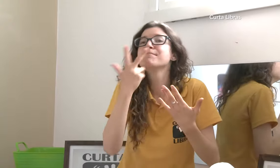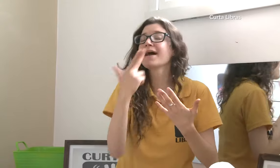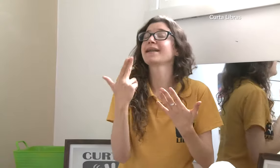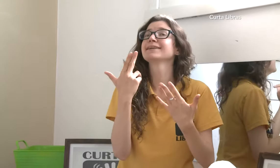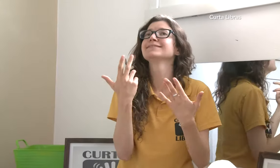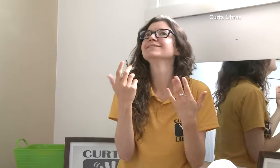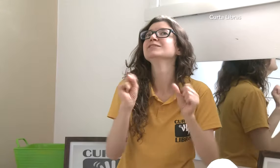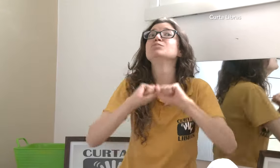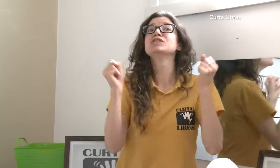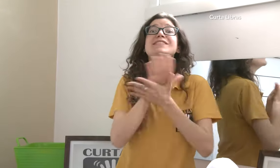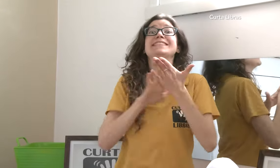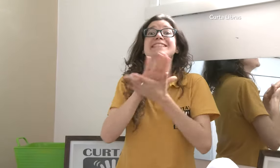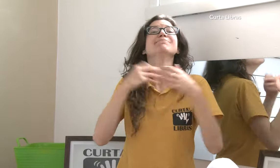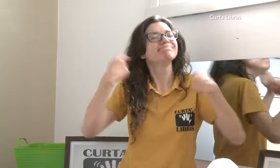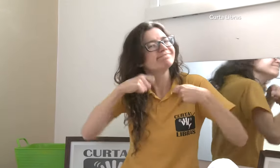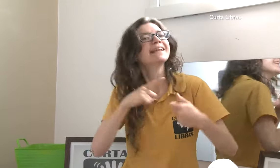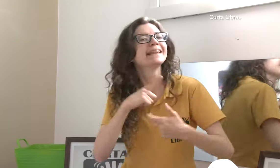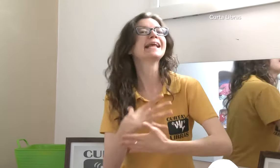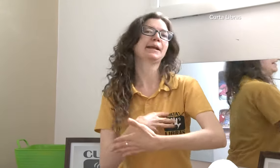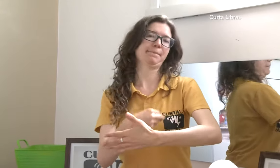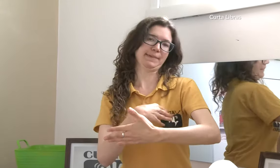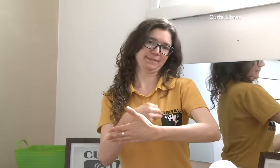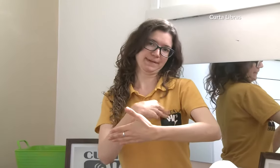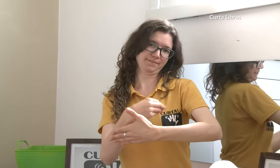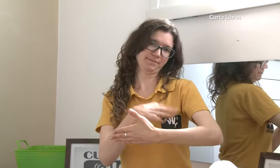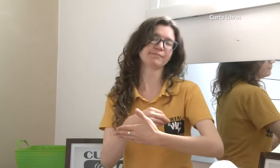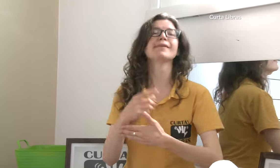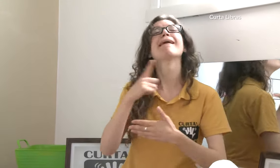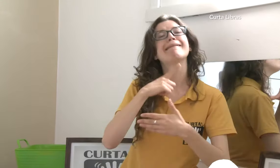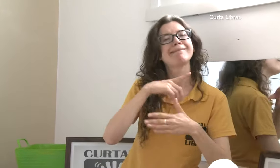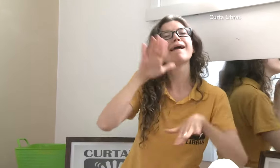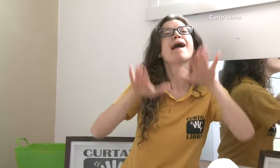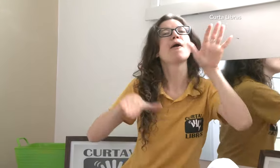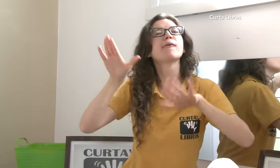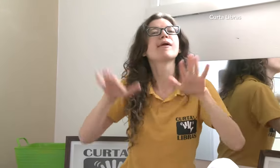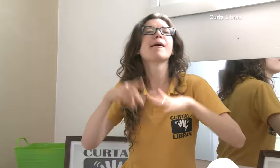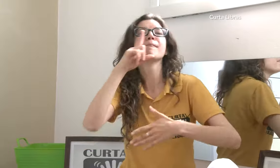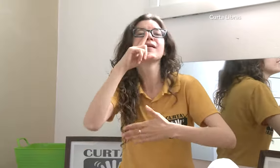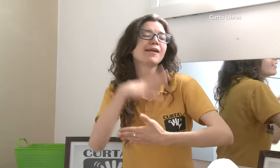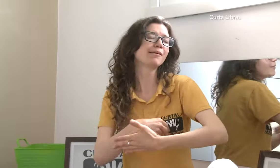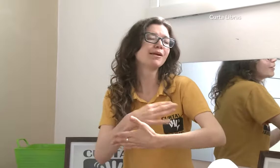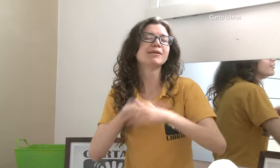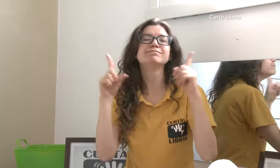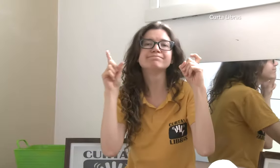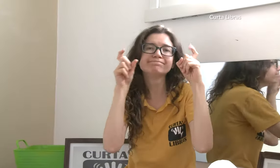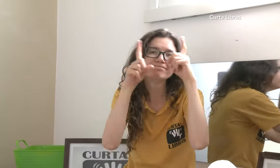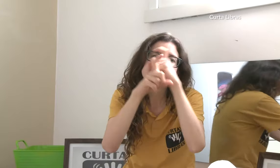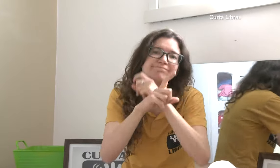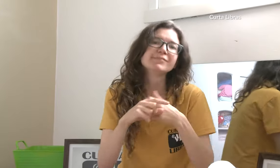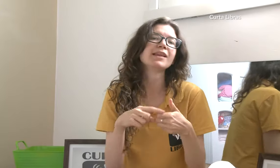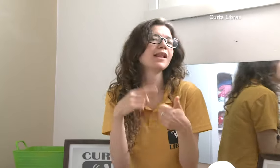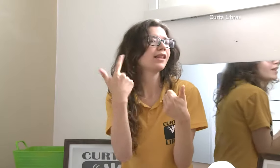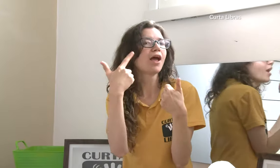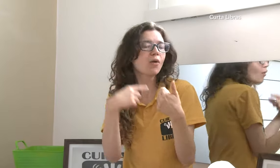Amamentar é muito importante. Sei que pode parecer impossível amamentar. Mas não é. É algo muito importante.